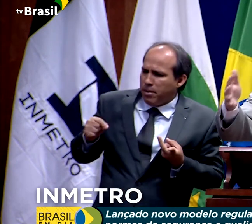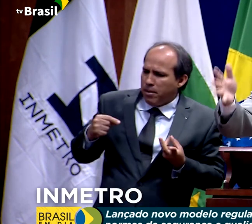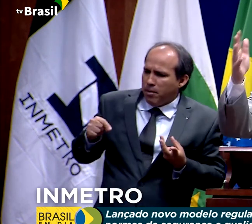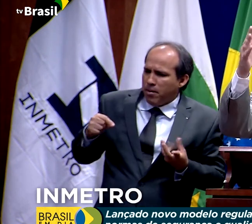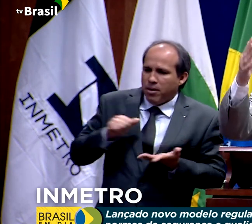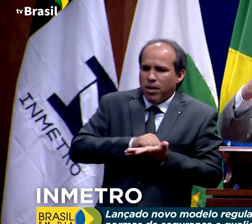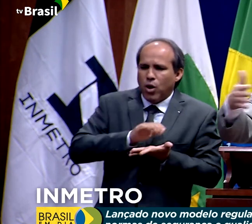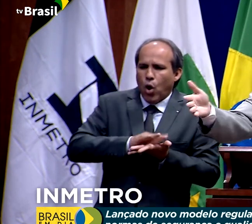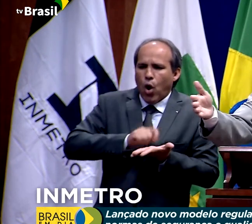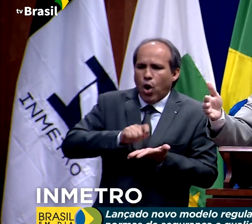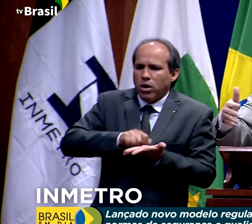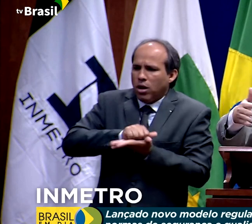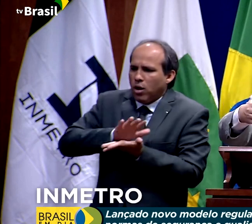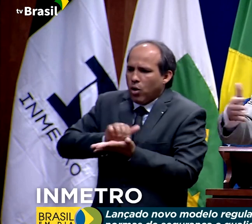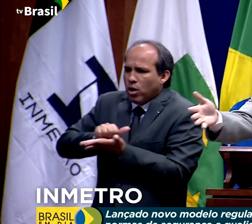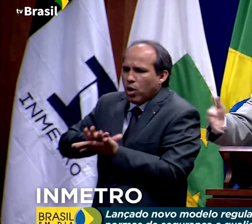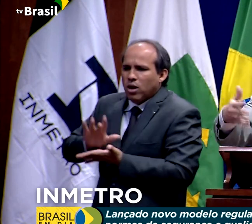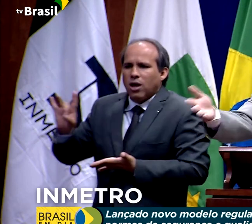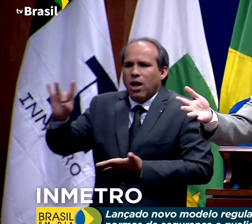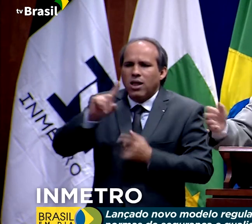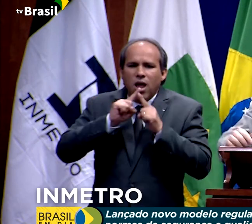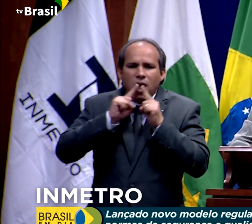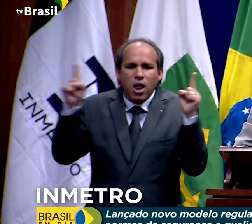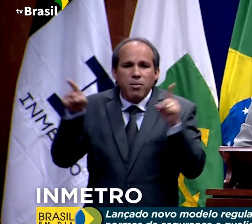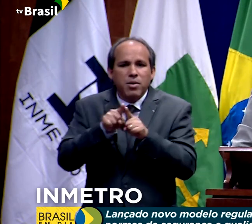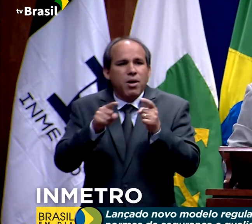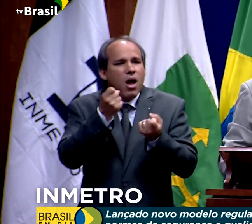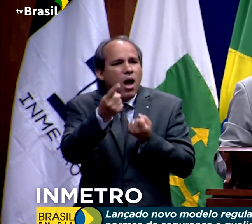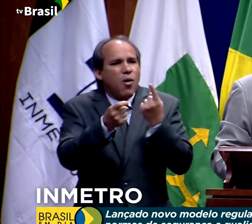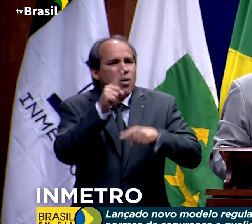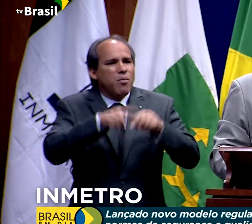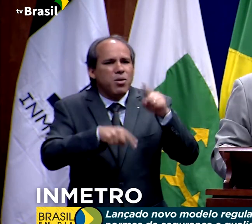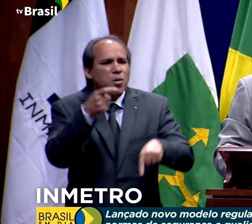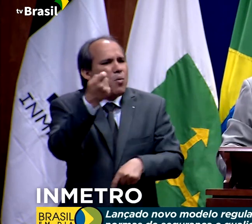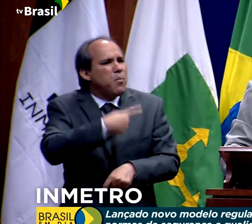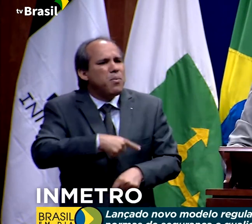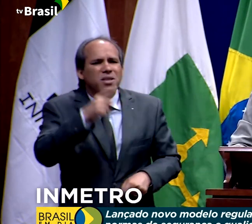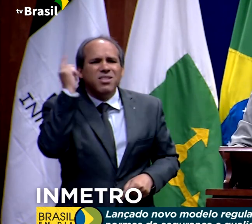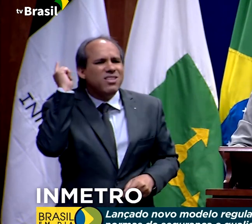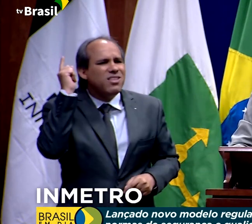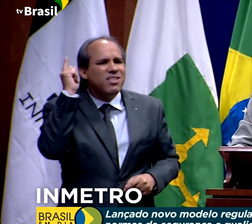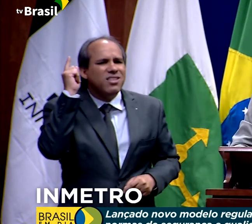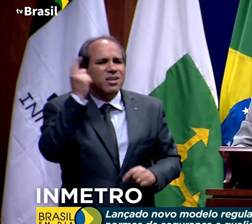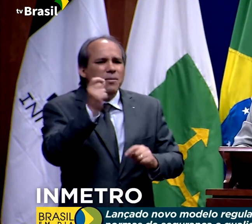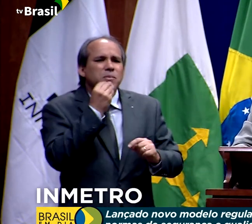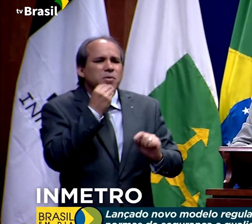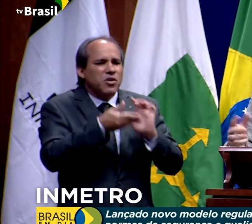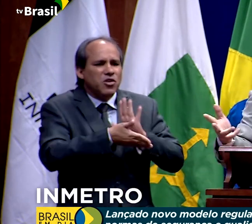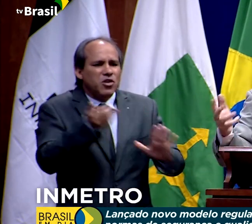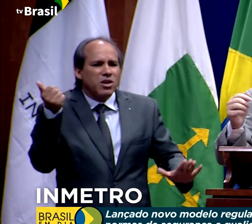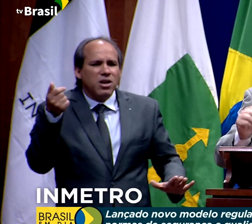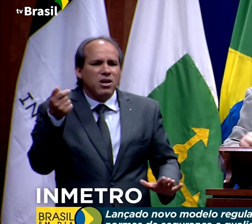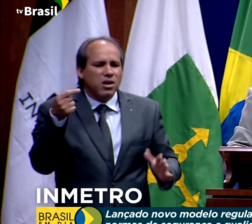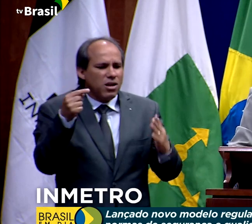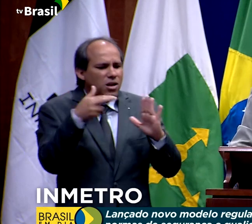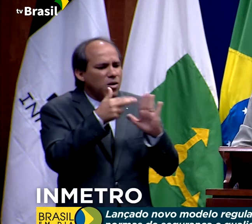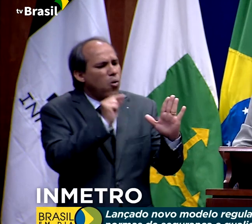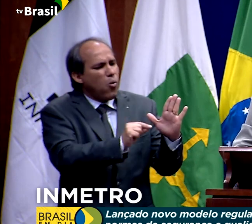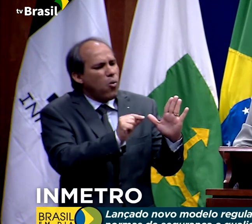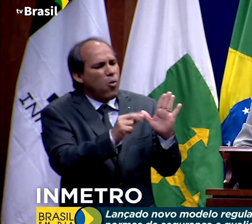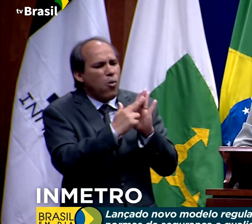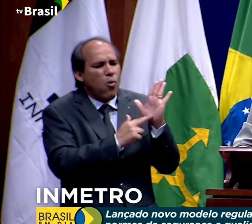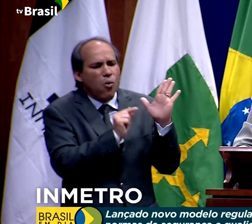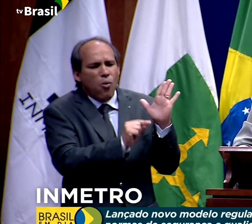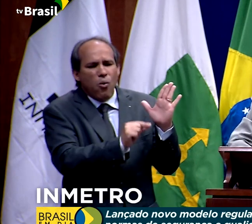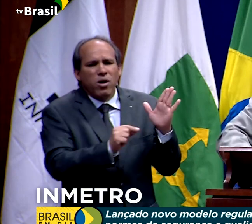Inubição, regulamentos completamente, não tinham mais razão de existir, mas estavam lá no estoque regulatório do Inmetro. Você não sabia que regulamento deveria